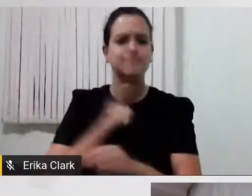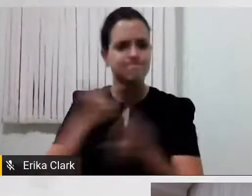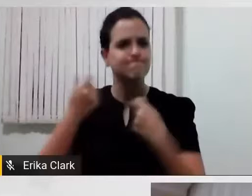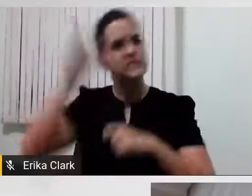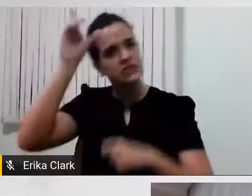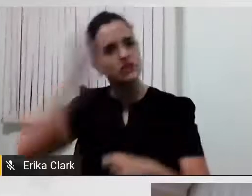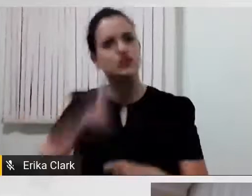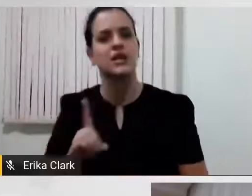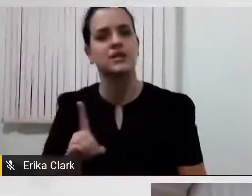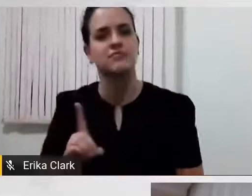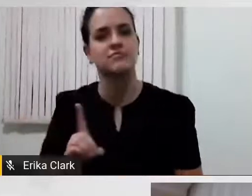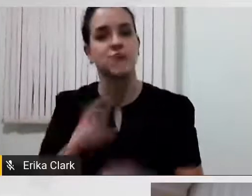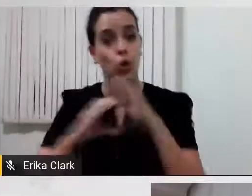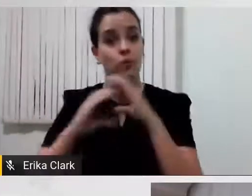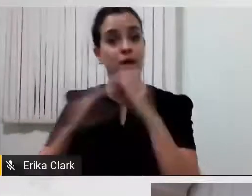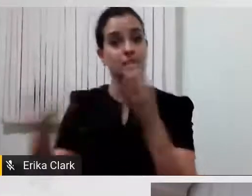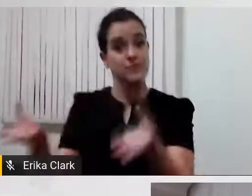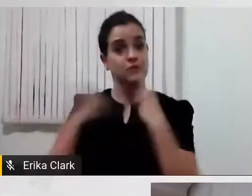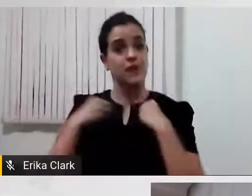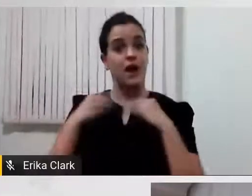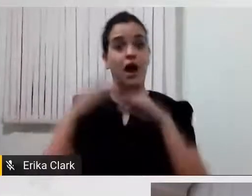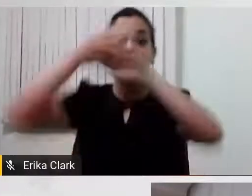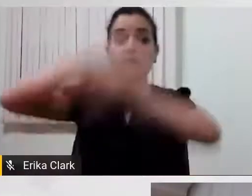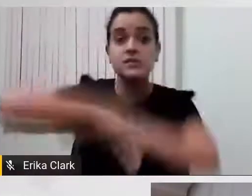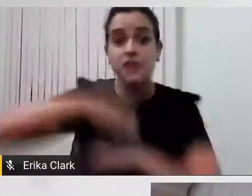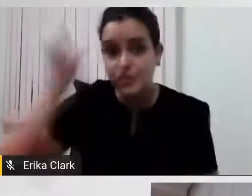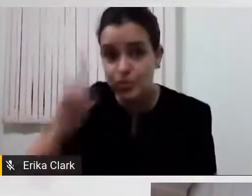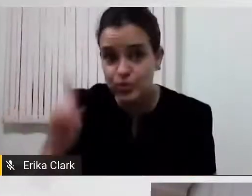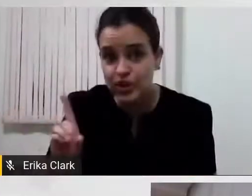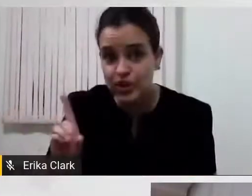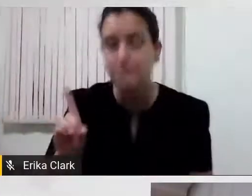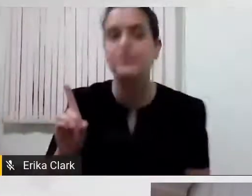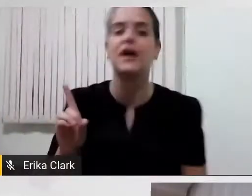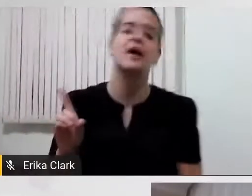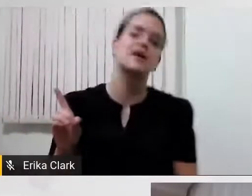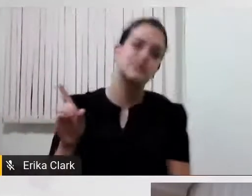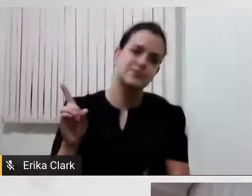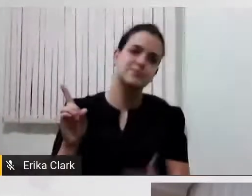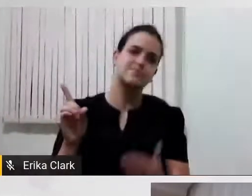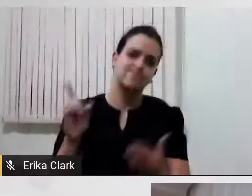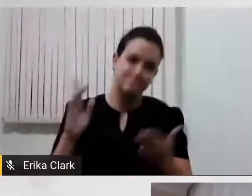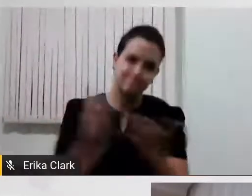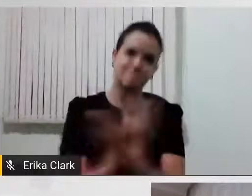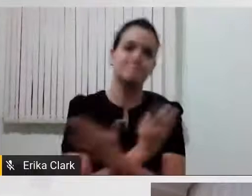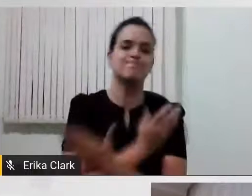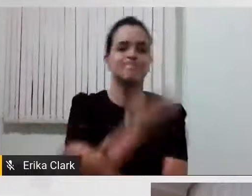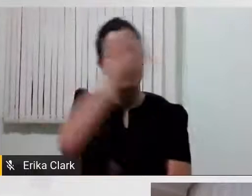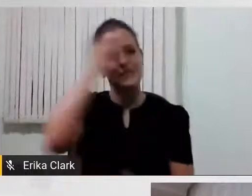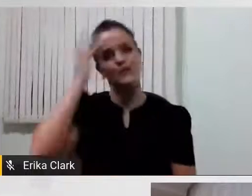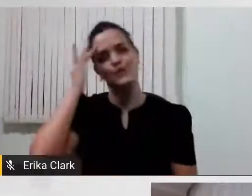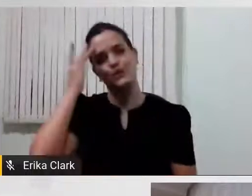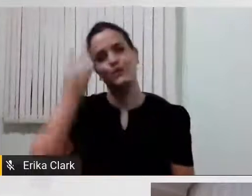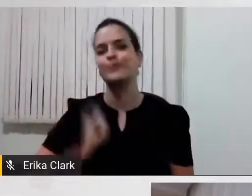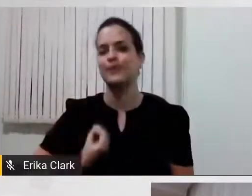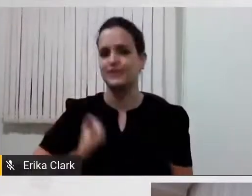as pessoas da participação, mas nós temos muitas formas de expressar,